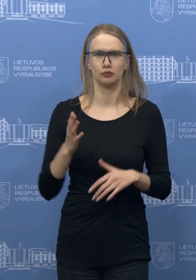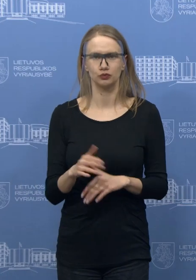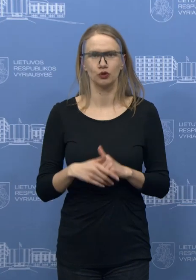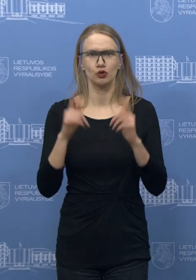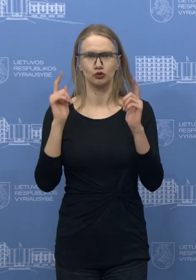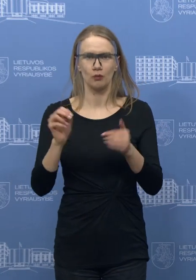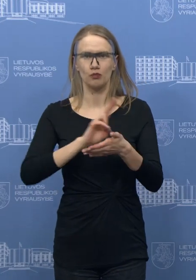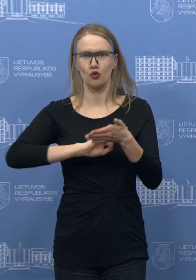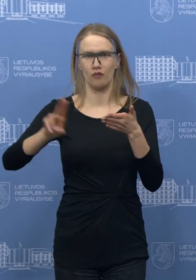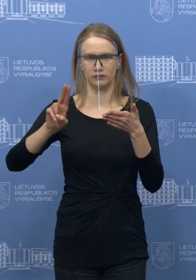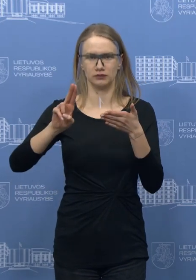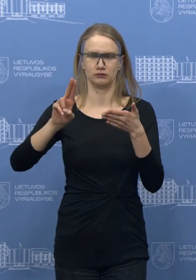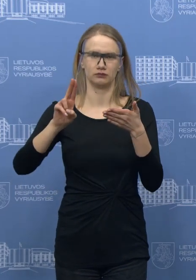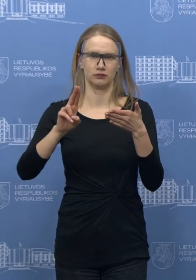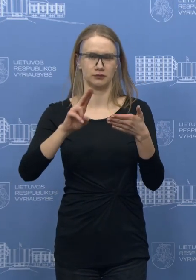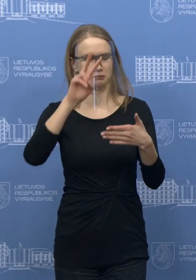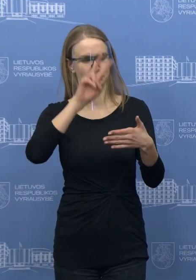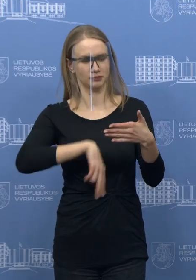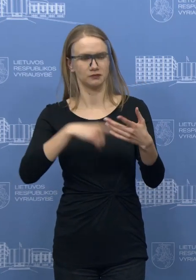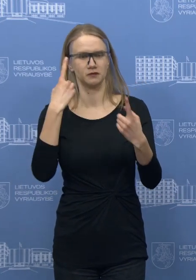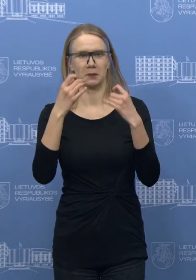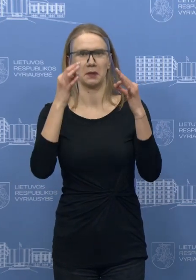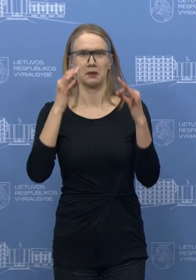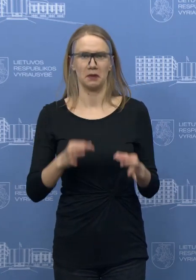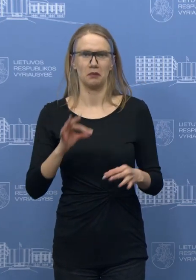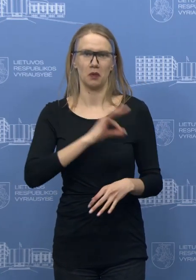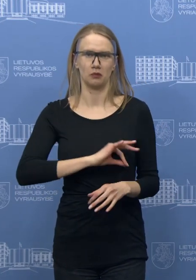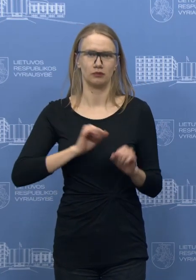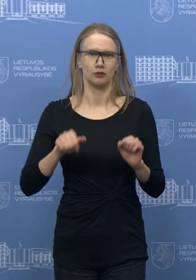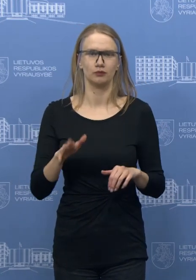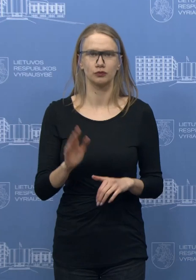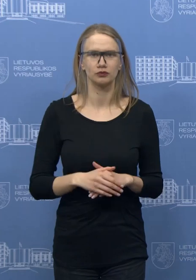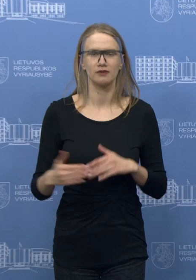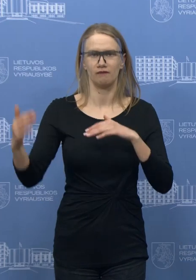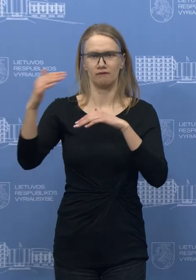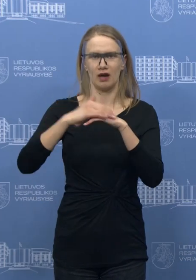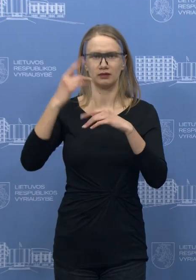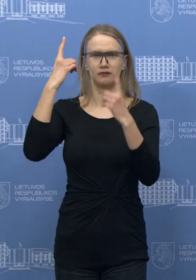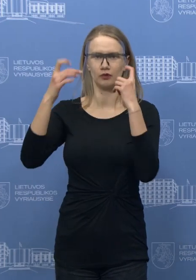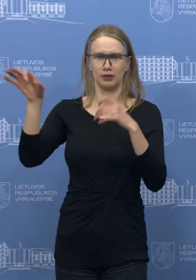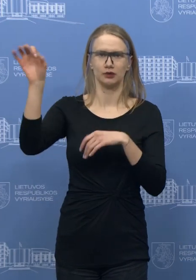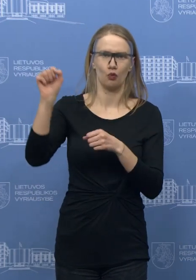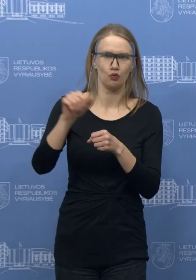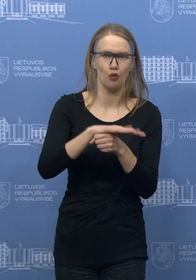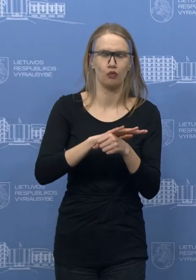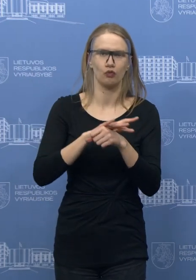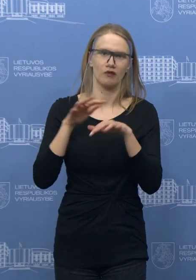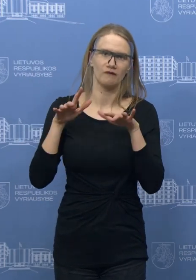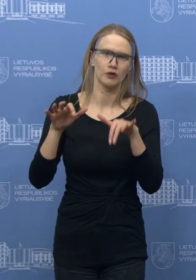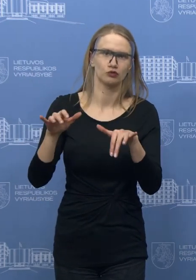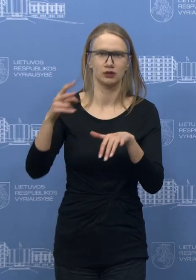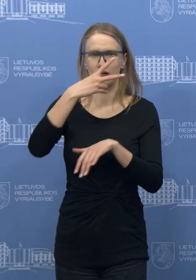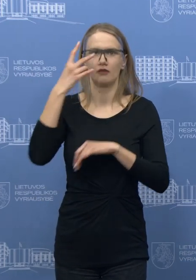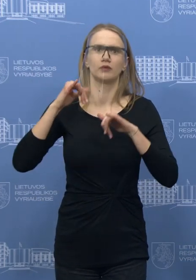profesionalų įrankį vadovautis objektyviais duomenėmis, kurie faktiniai, nei vadovautis tavomis